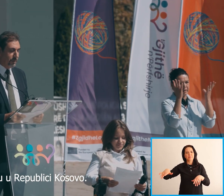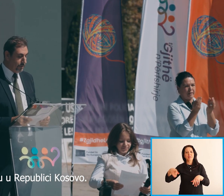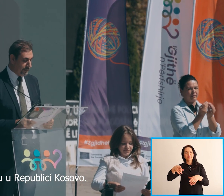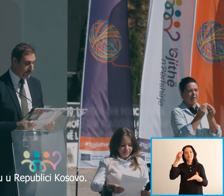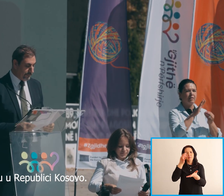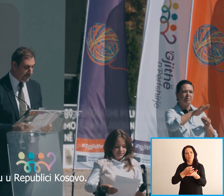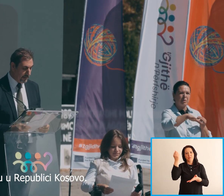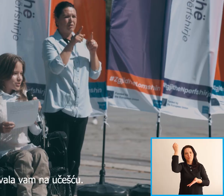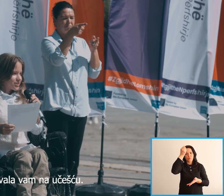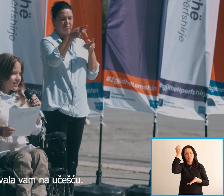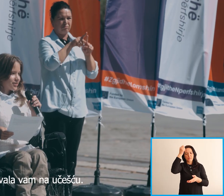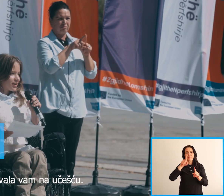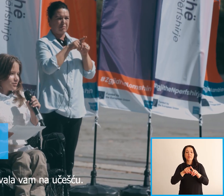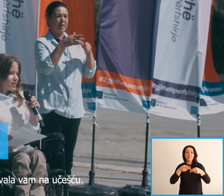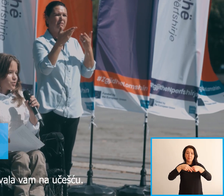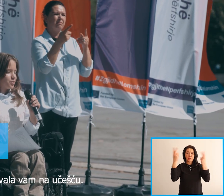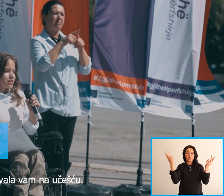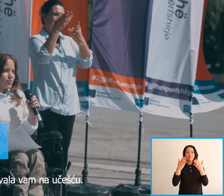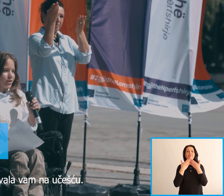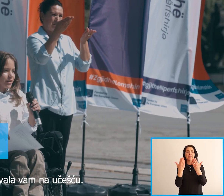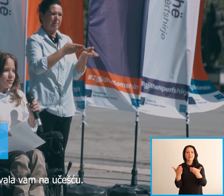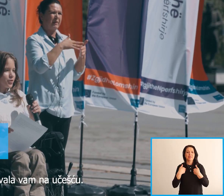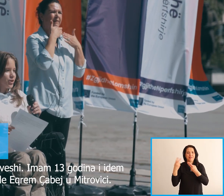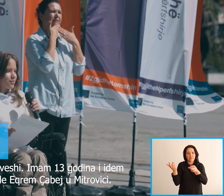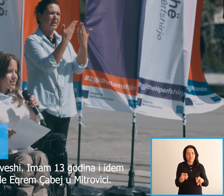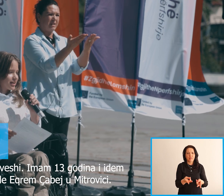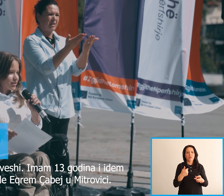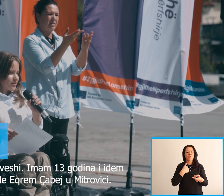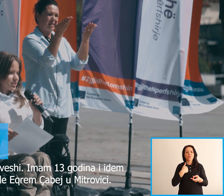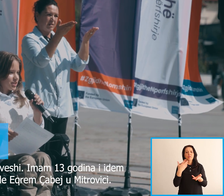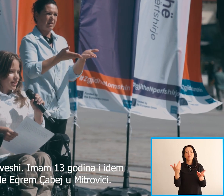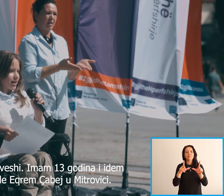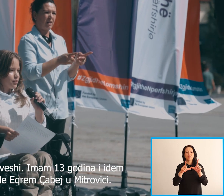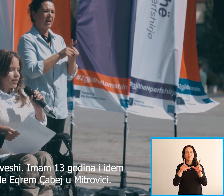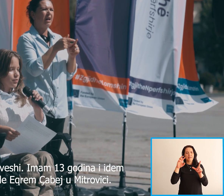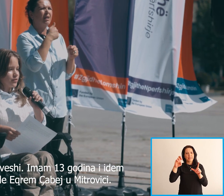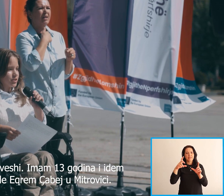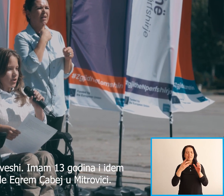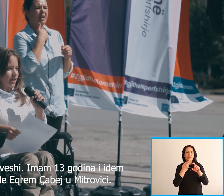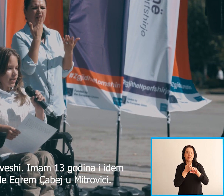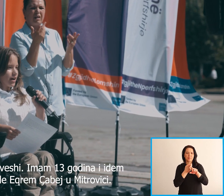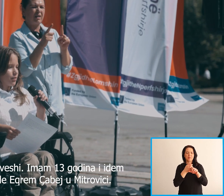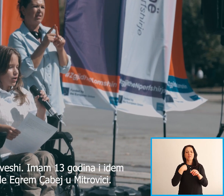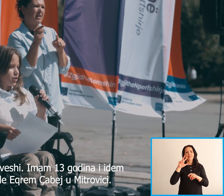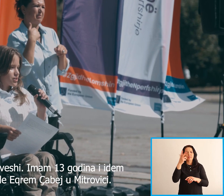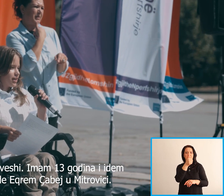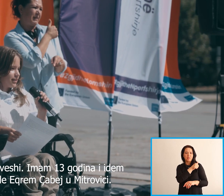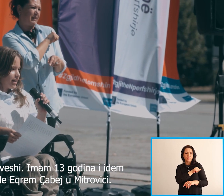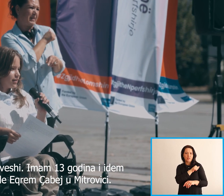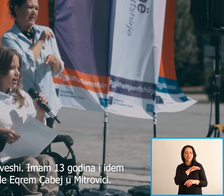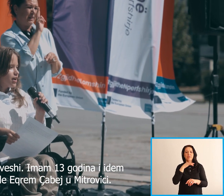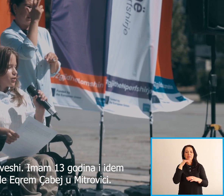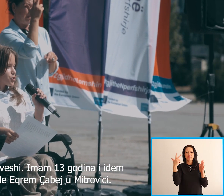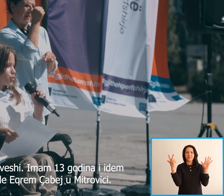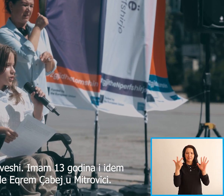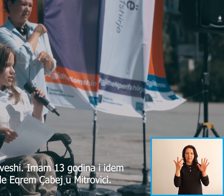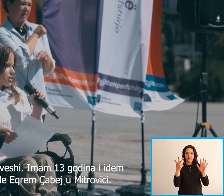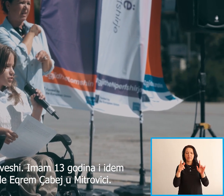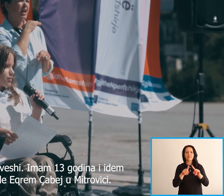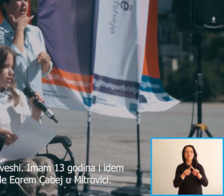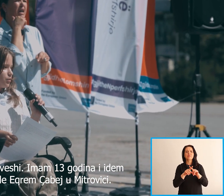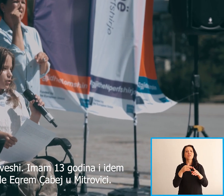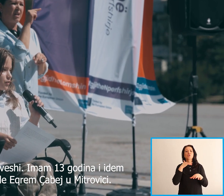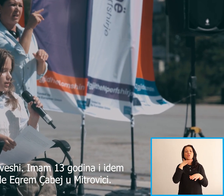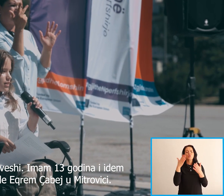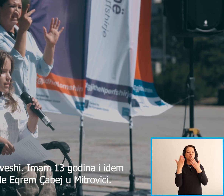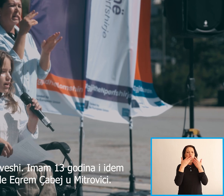rëpublikin e Kosovës Për shumë dit e parim dire për pesë marjen Unë jam Asra Kërvejshil, jam 13 veqore e jam klosën e dit Në shkullën